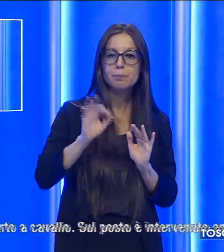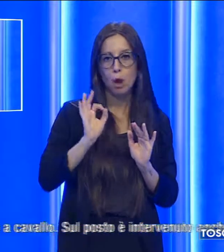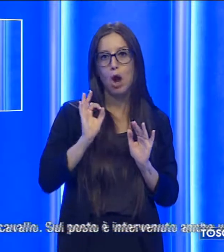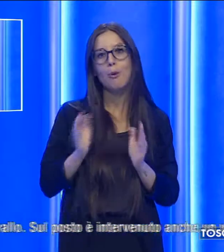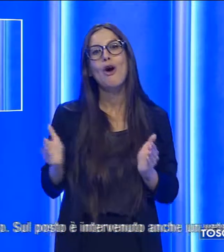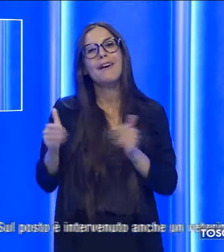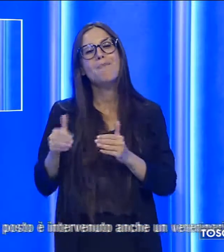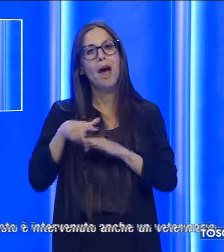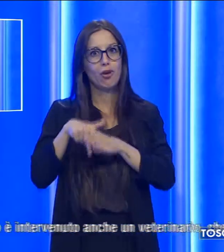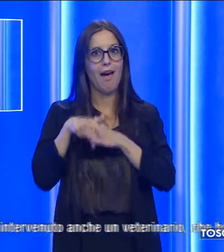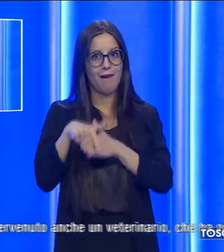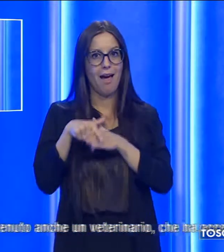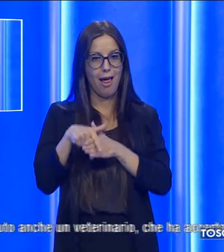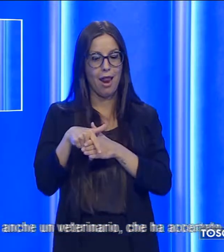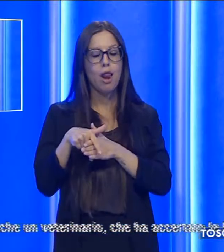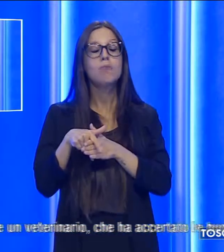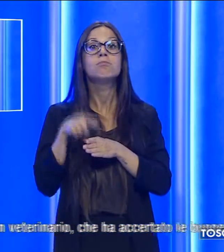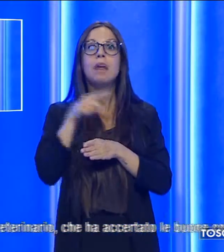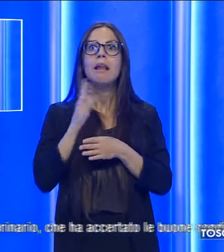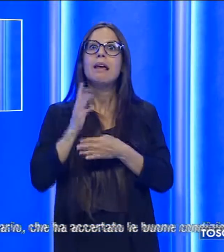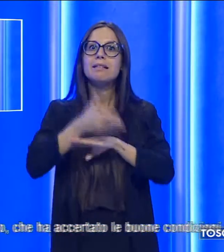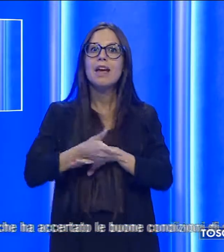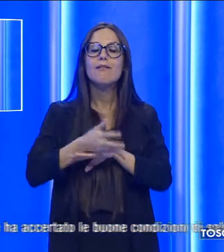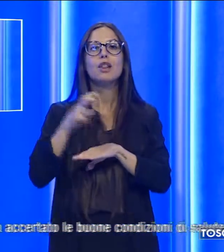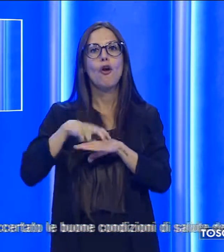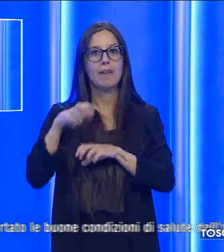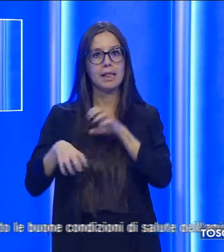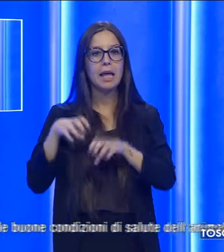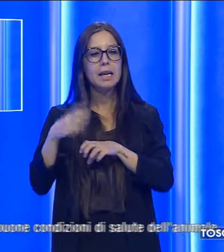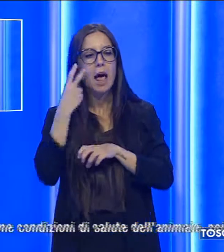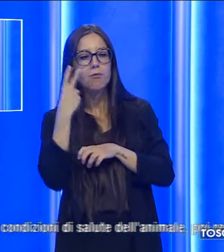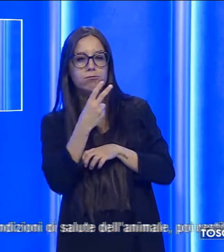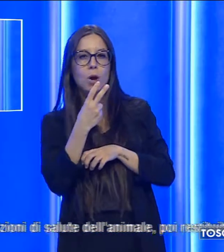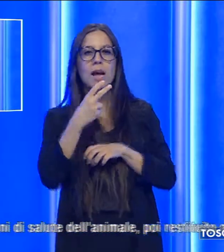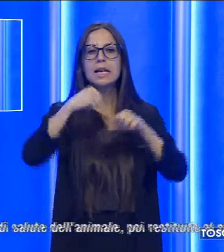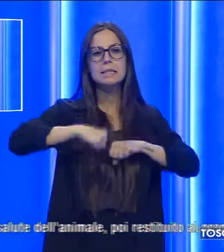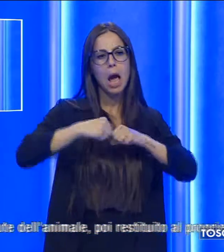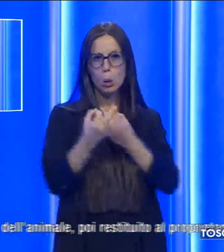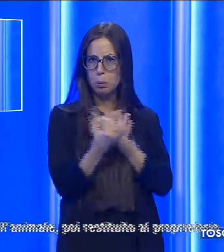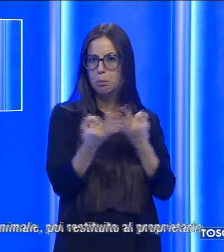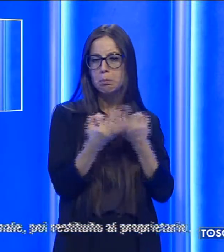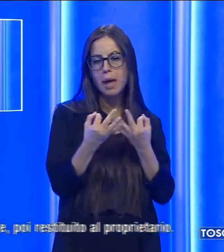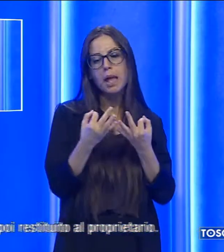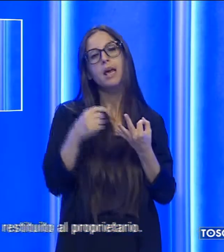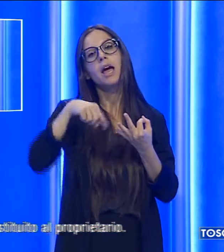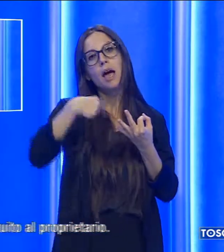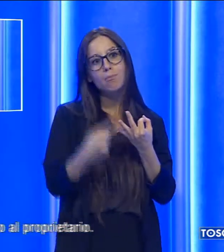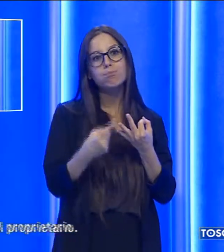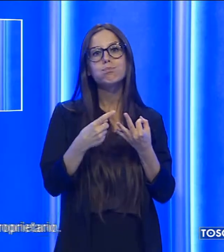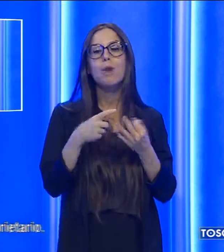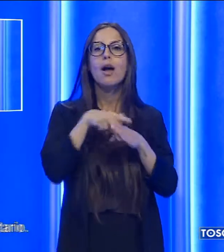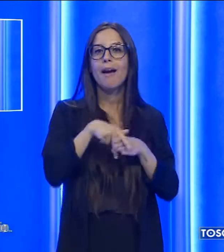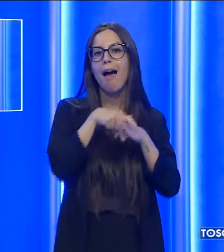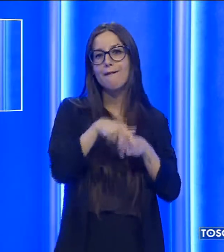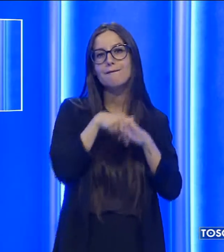Sul posto è intervenuto anche un veterinario che ha accertato le buone condizioni di salute dell'animale e poi è stato restituito